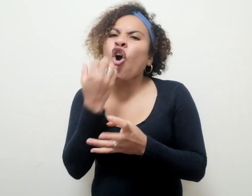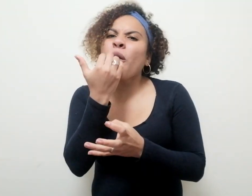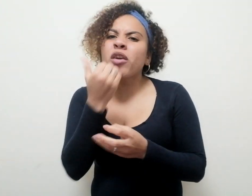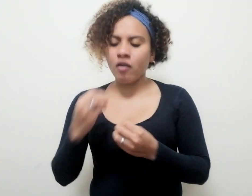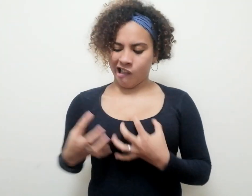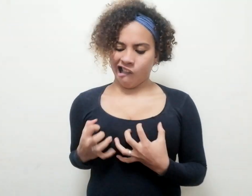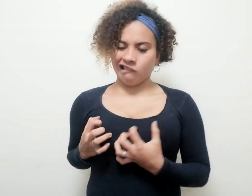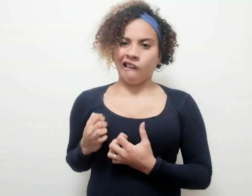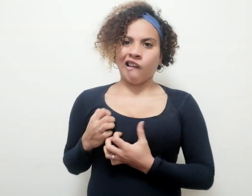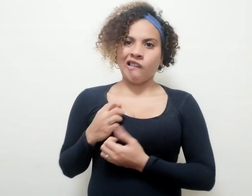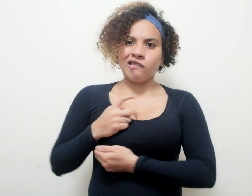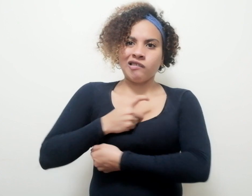y el desinterés.